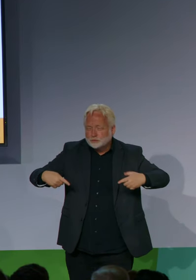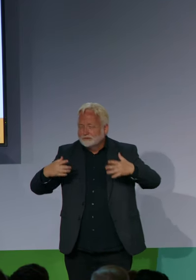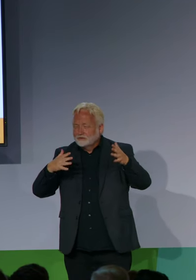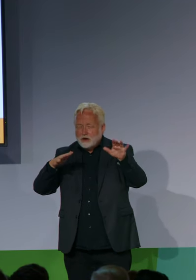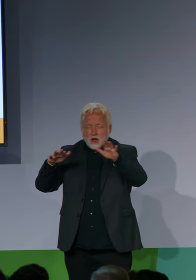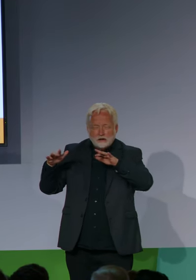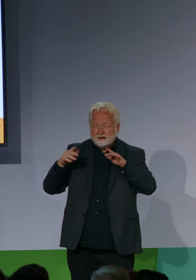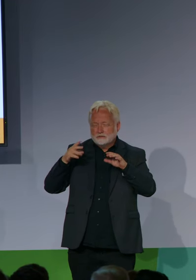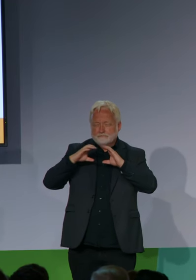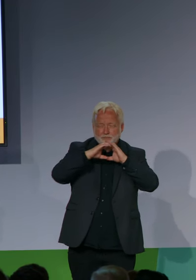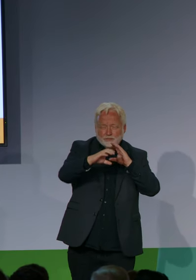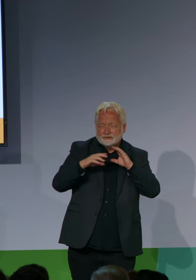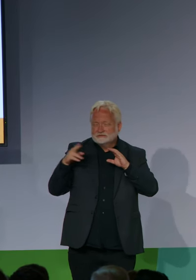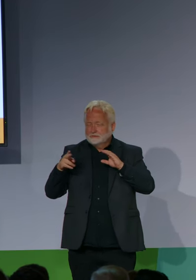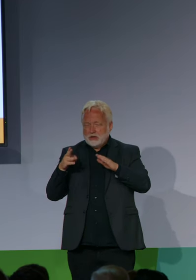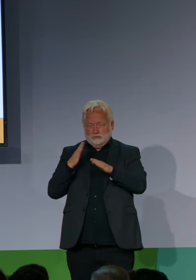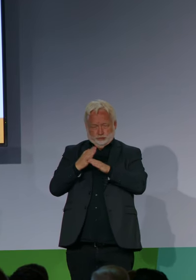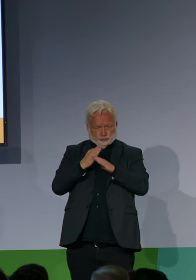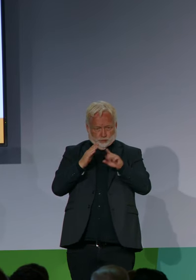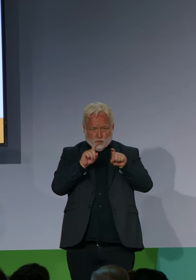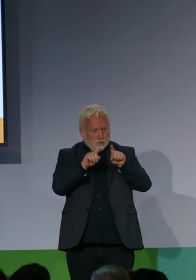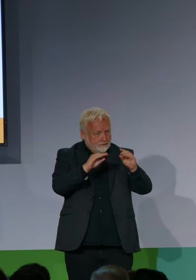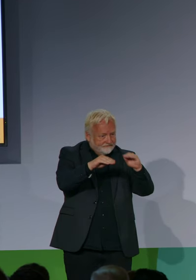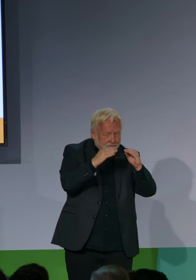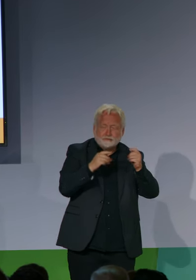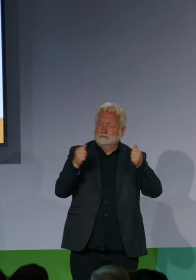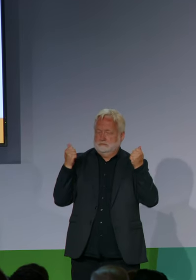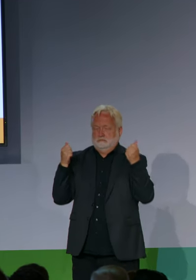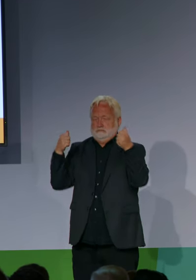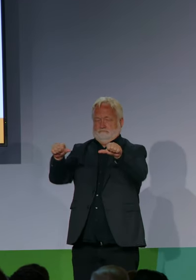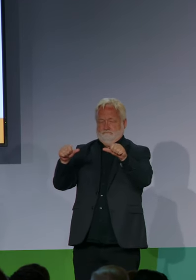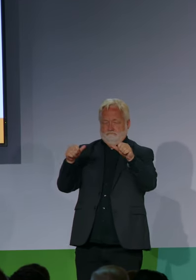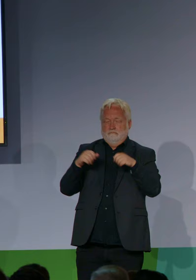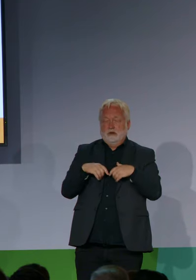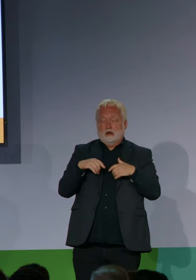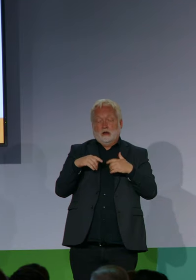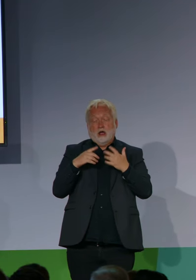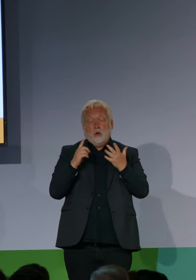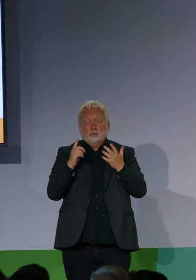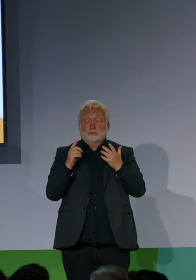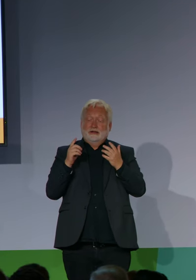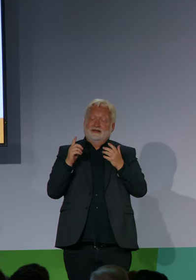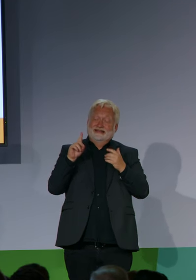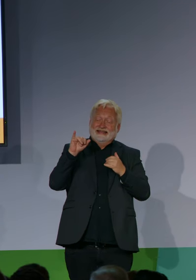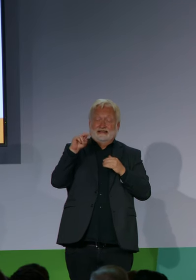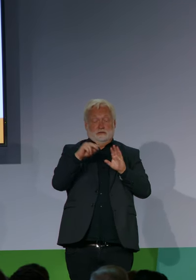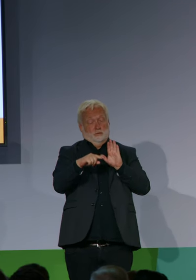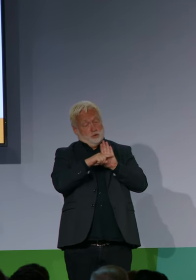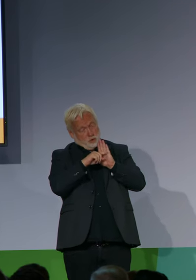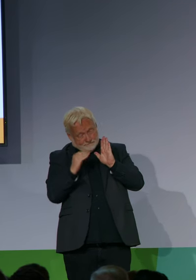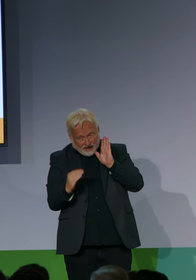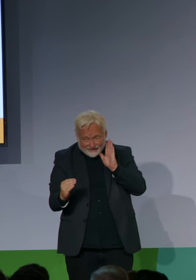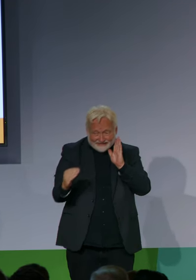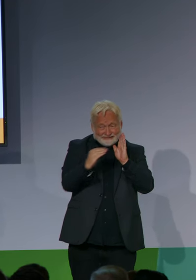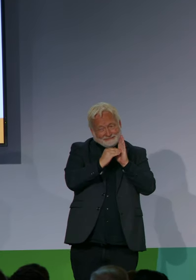Barrierefrei gebaut werden können. Meine Damen und Herren, das alles sind Fortschritte. Aber